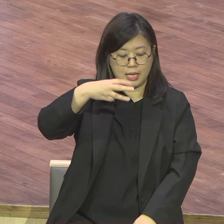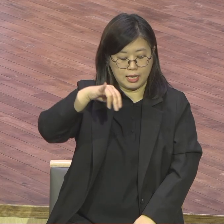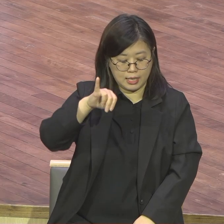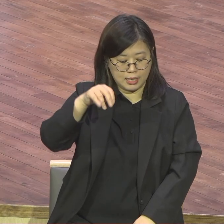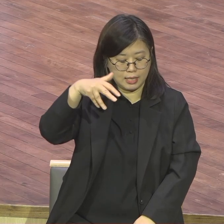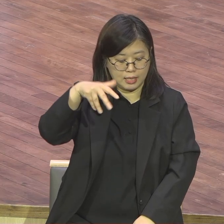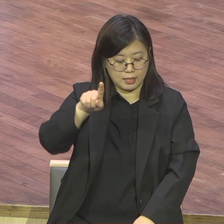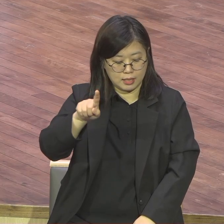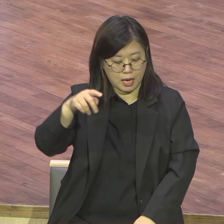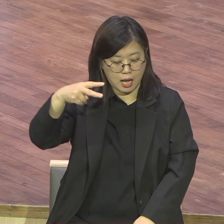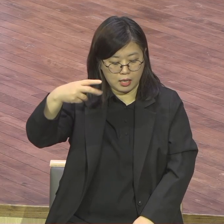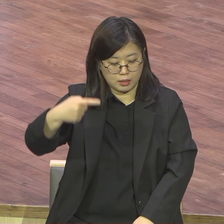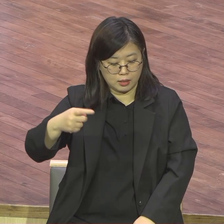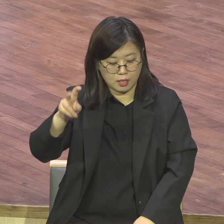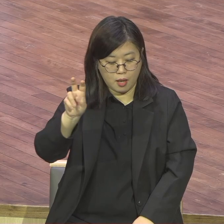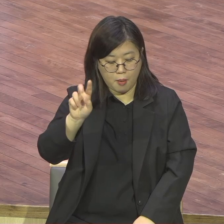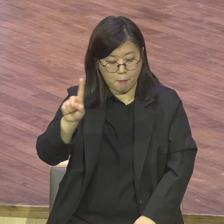마우 박사